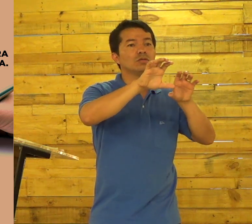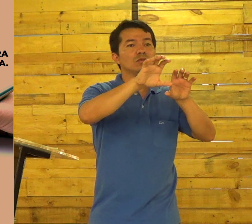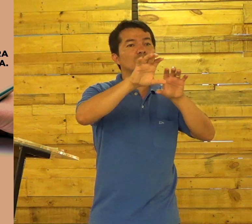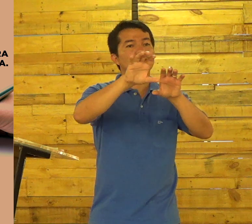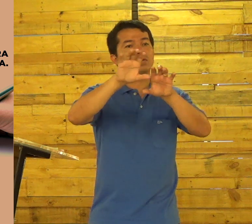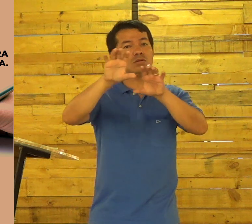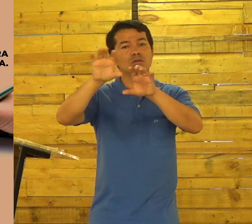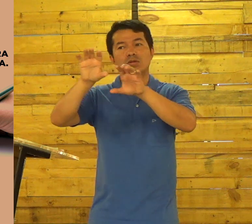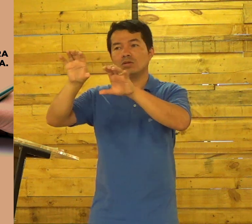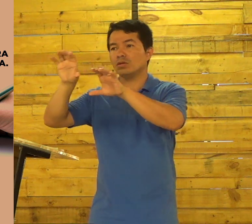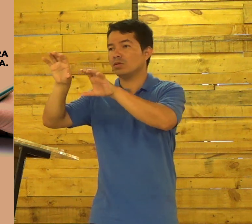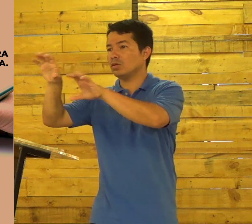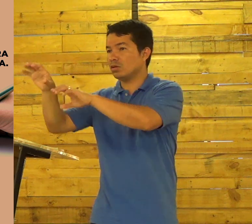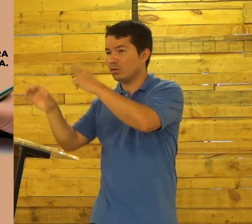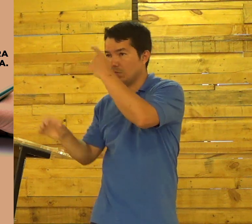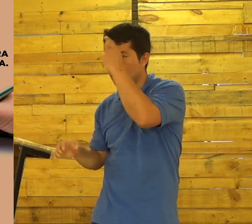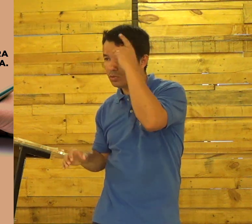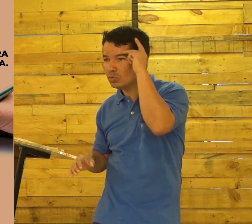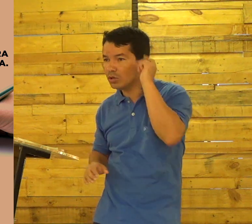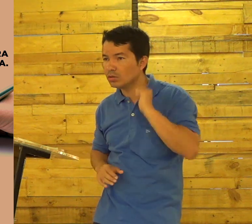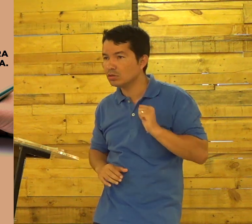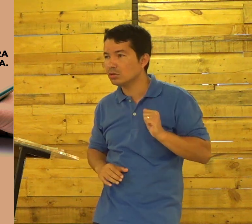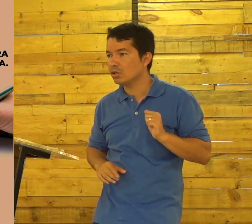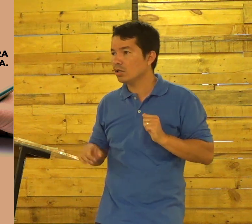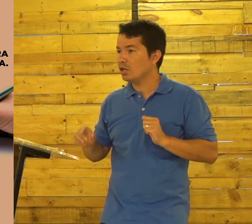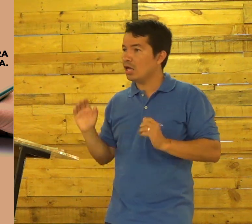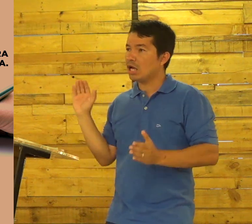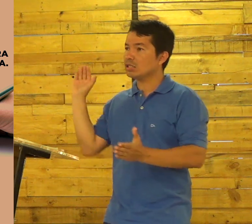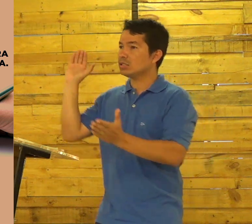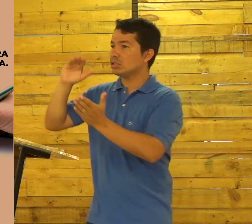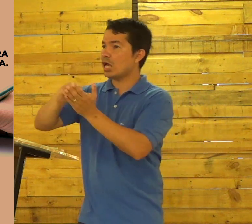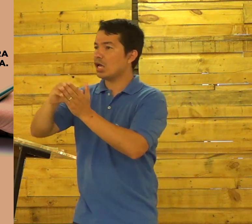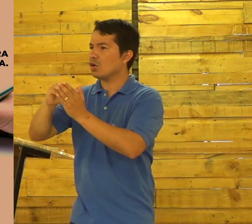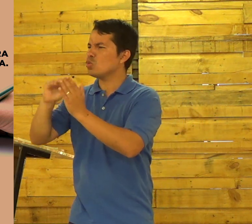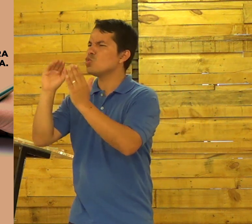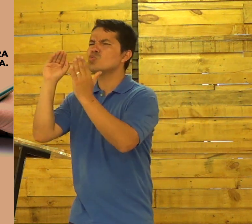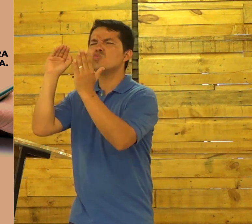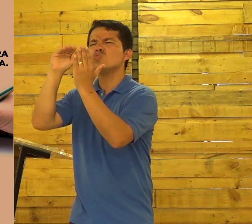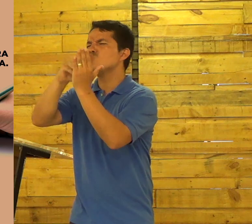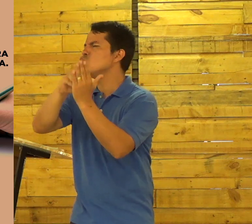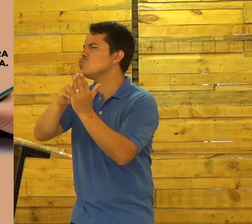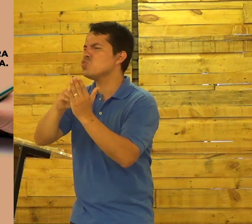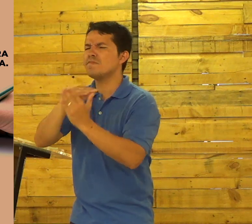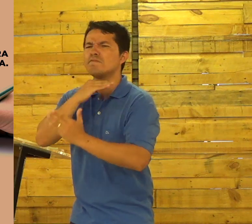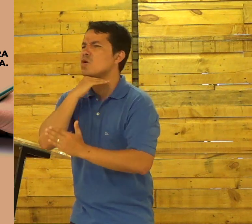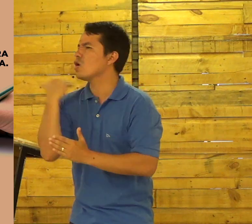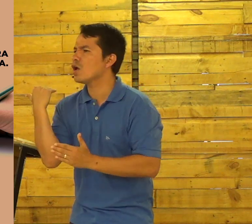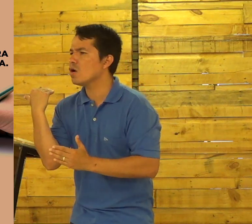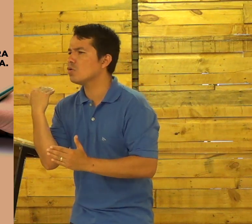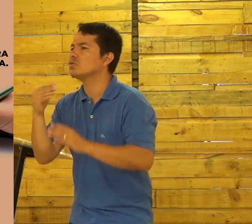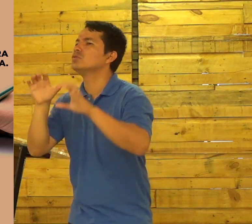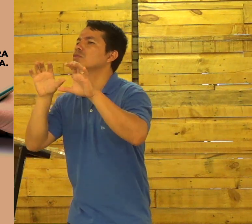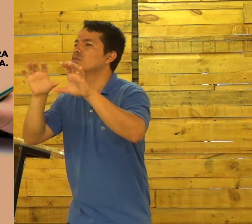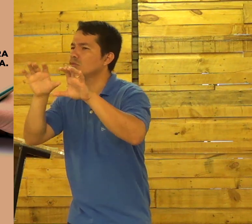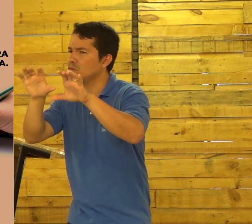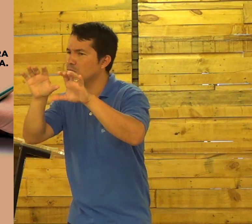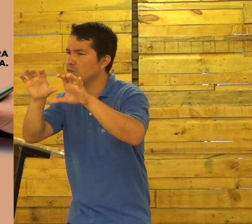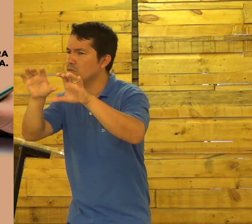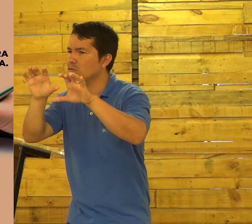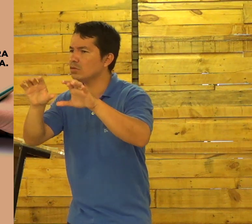Desde aquele momento Você começou A influenciar vidas Até você morrer Você